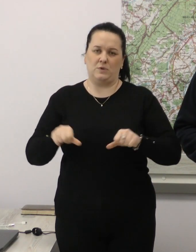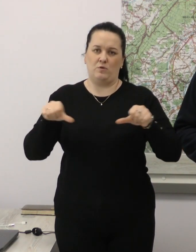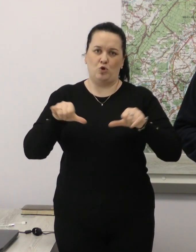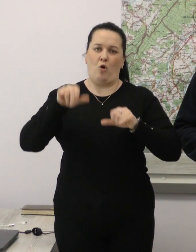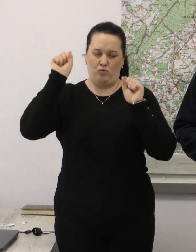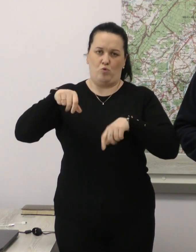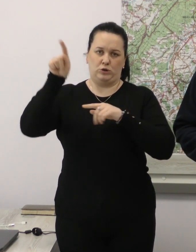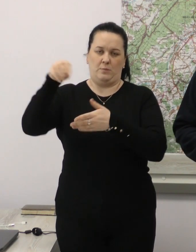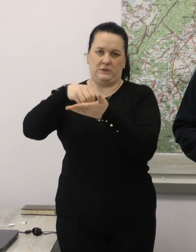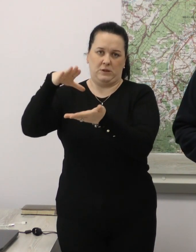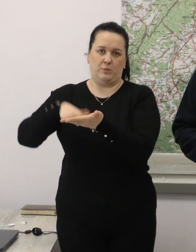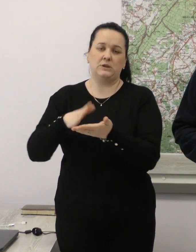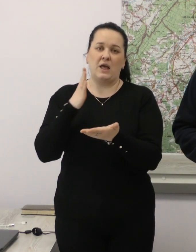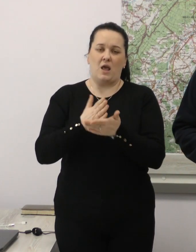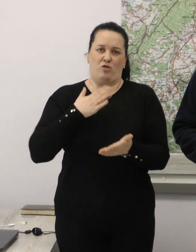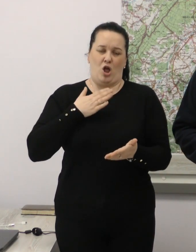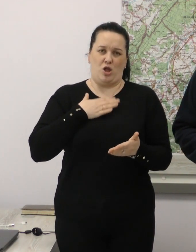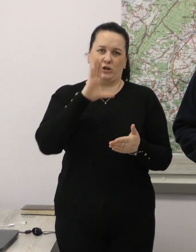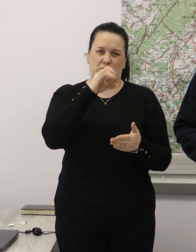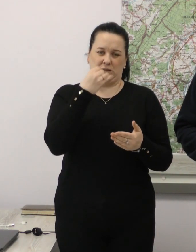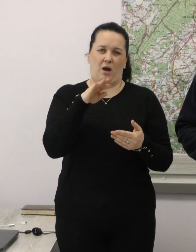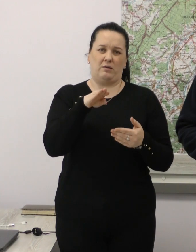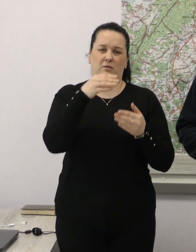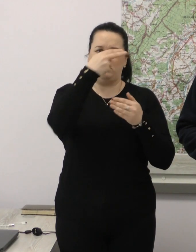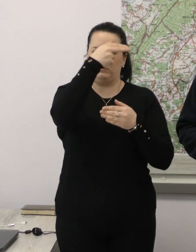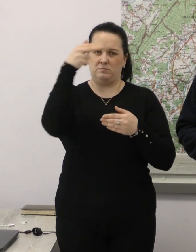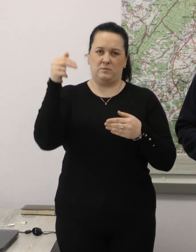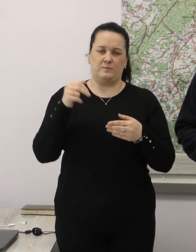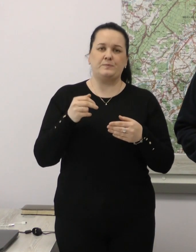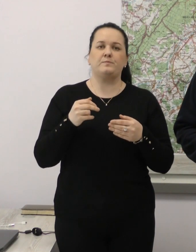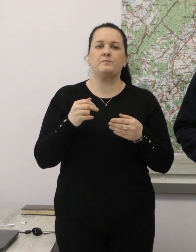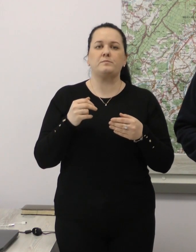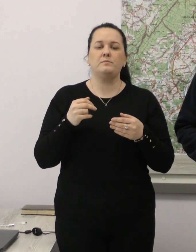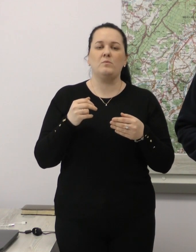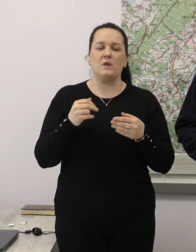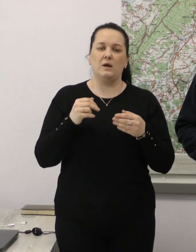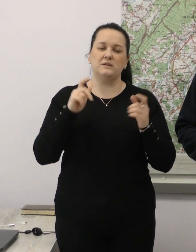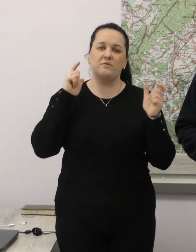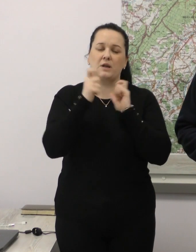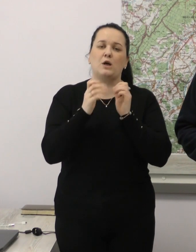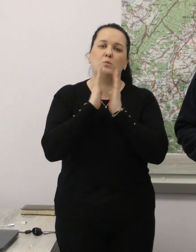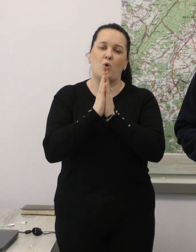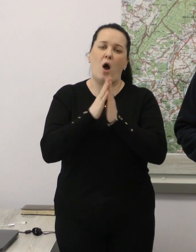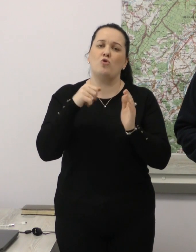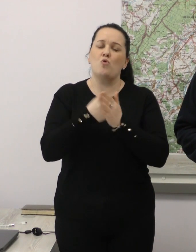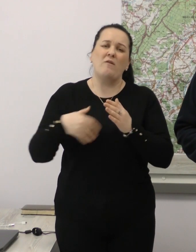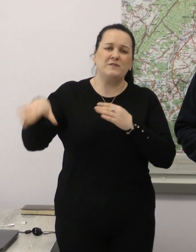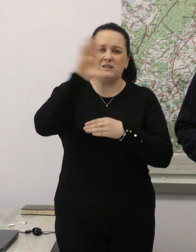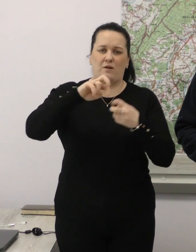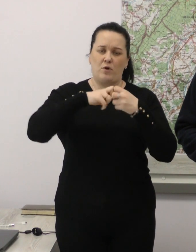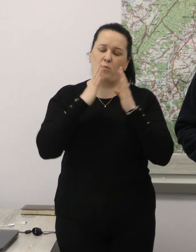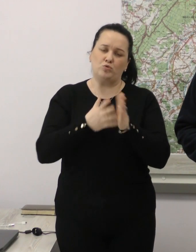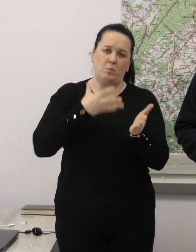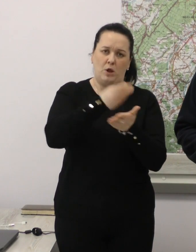та контакти є на нашому сайті опер.інфо.ф.юей. Звертаю з проханням до всіх франківців